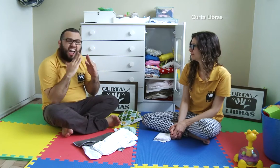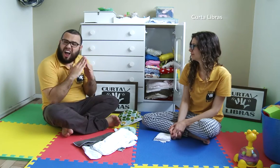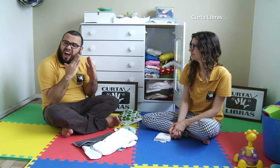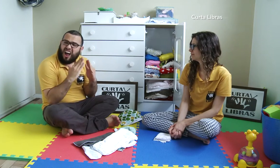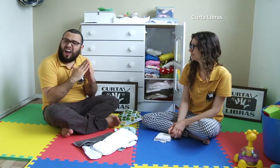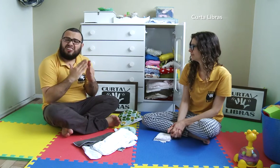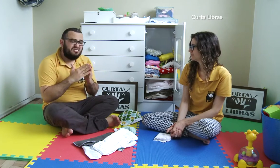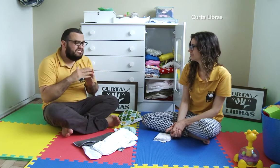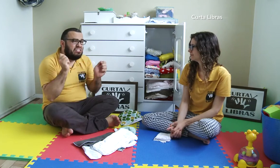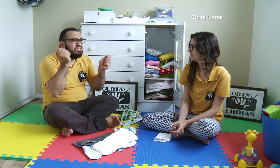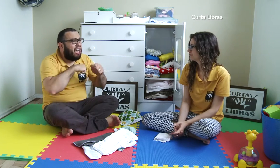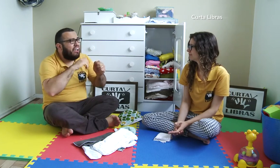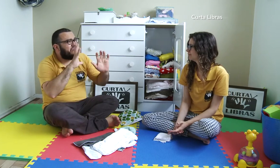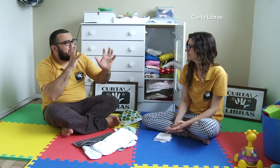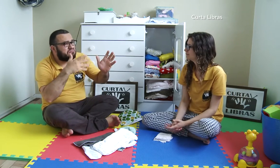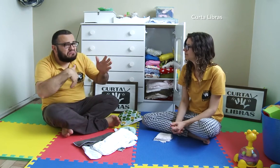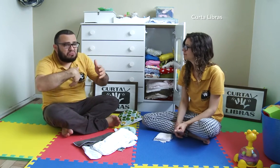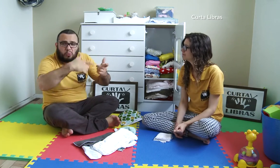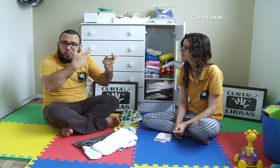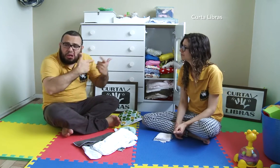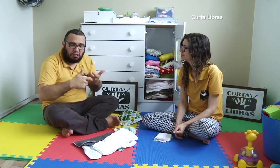aí você pode usar a Wiona.